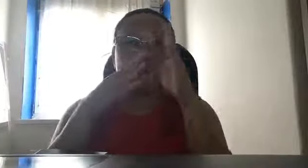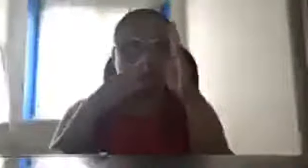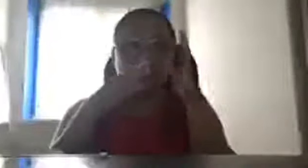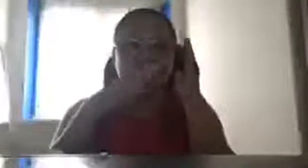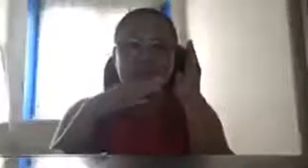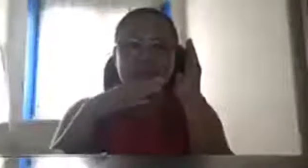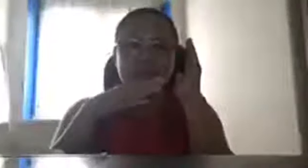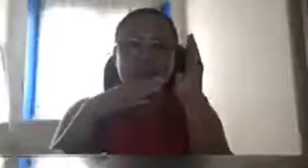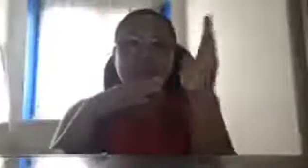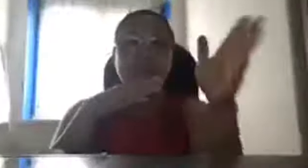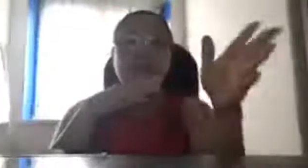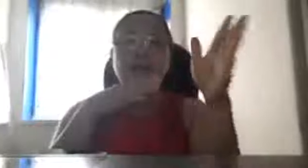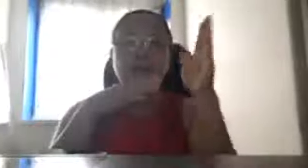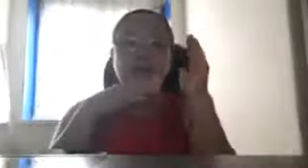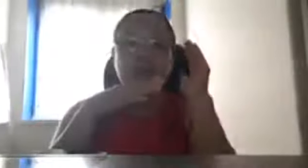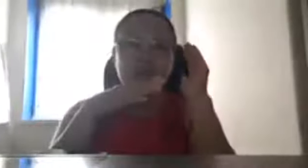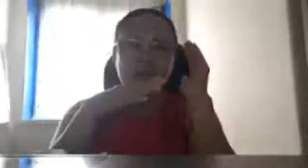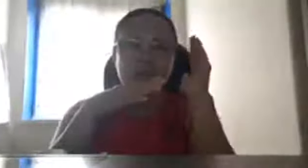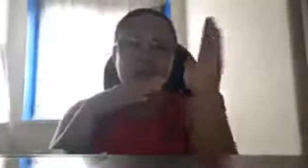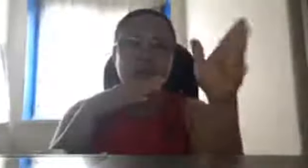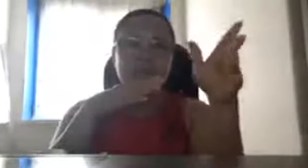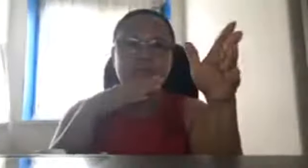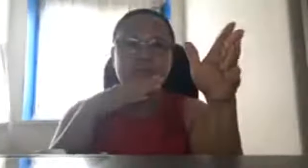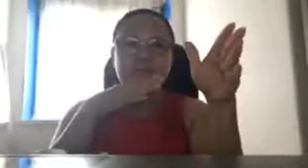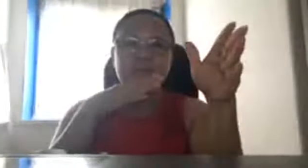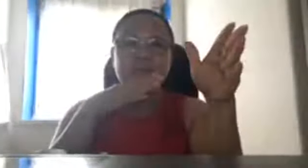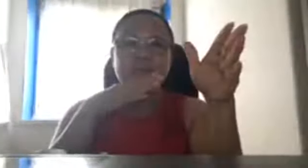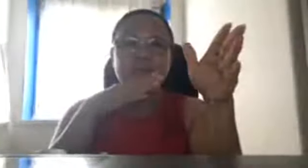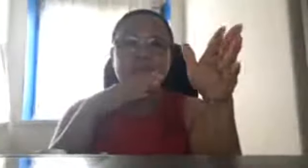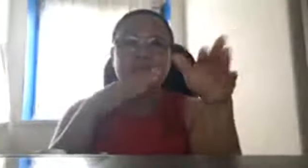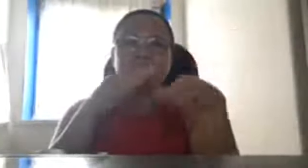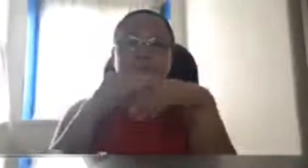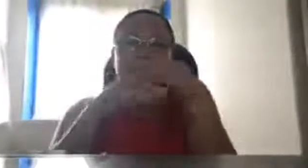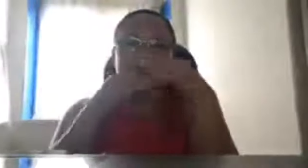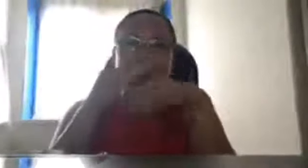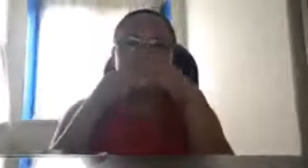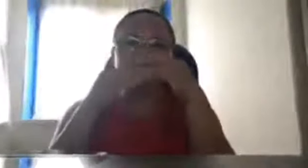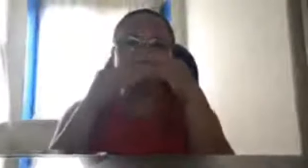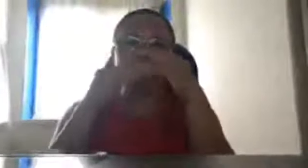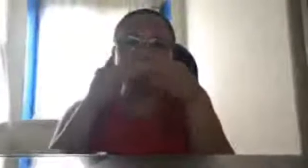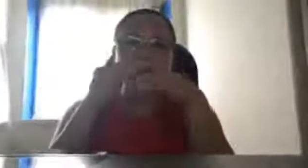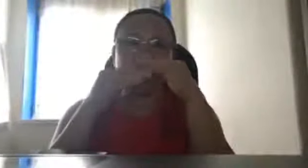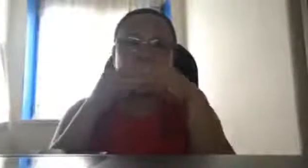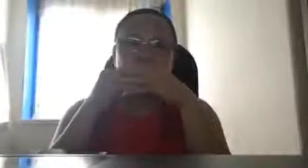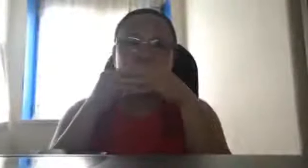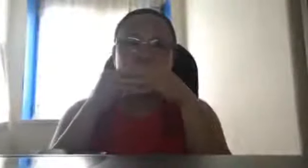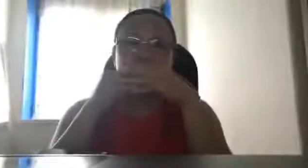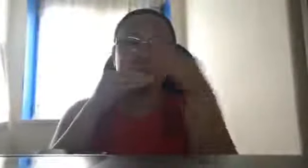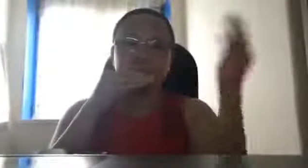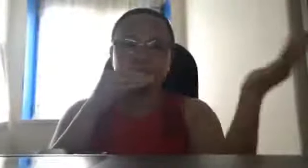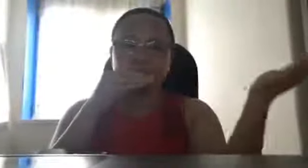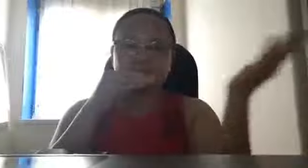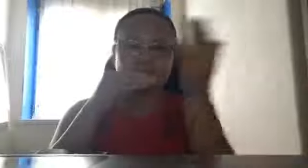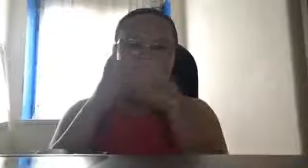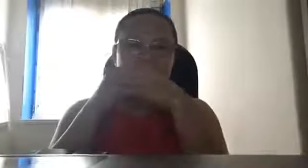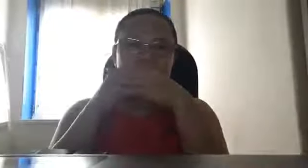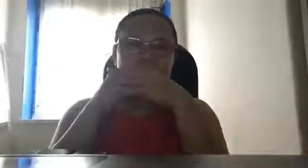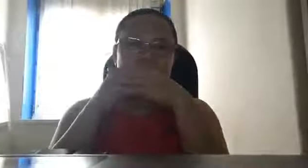dumaan, China, warship dyan, na, pinatay yung kanilang, navigation, at, saka,